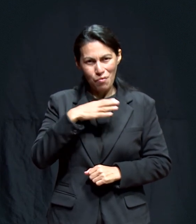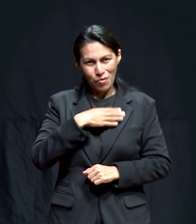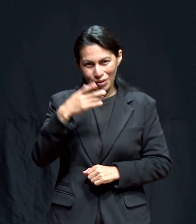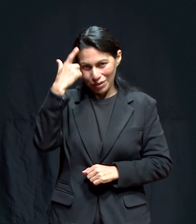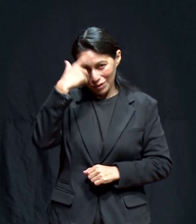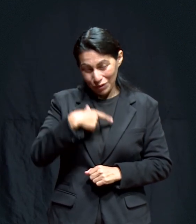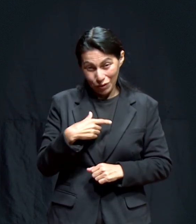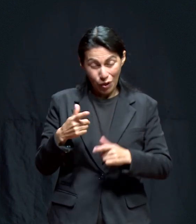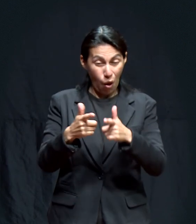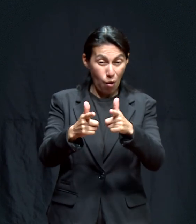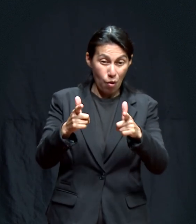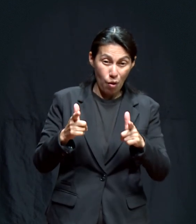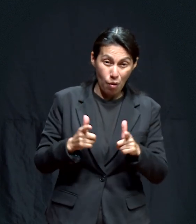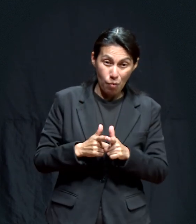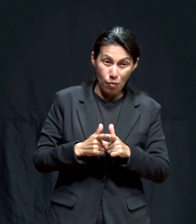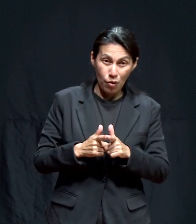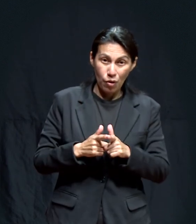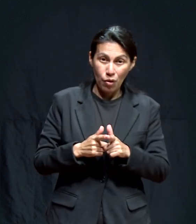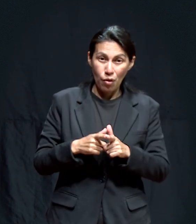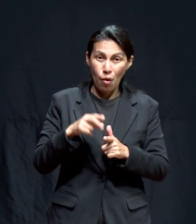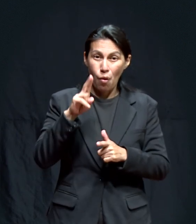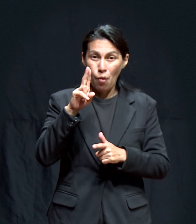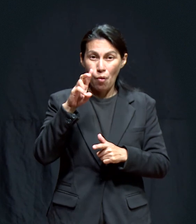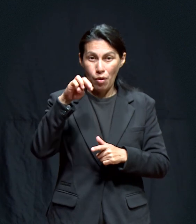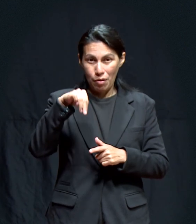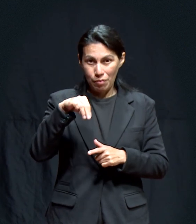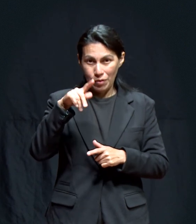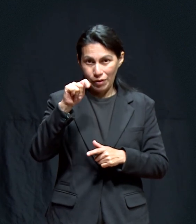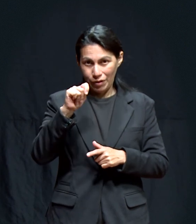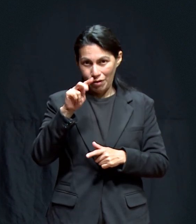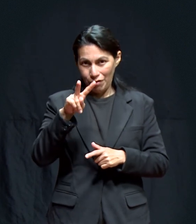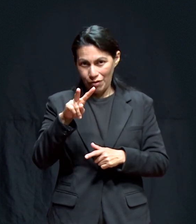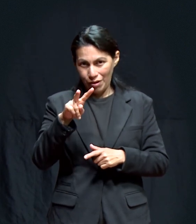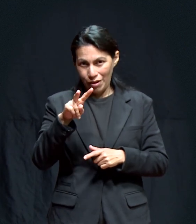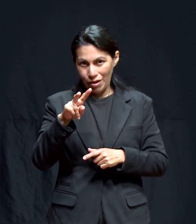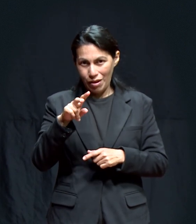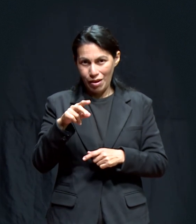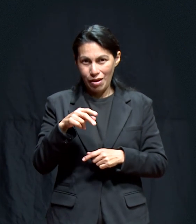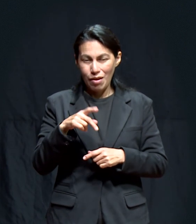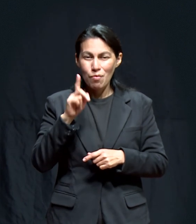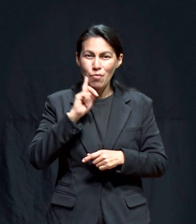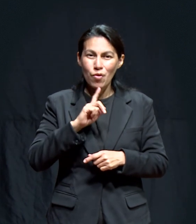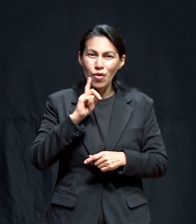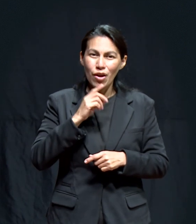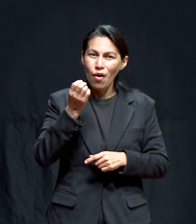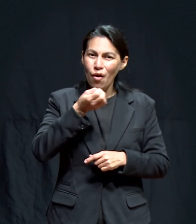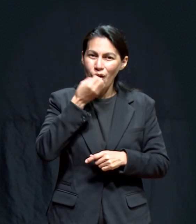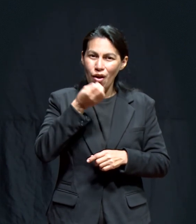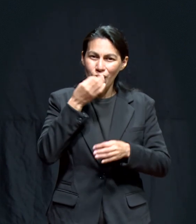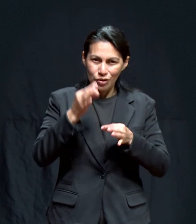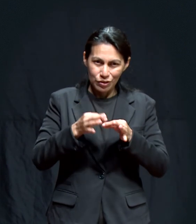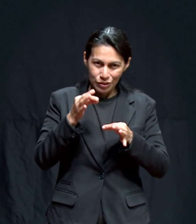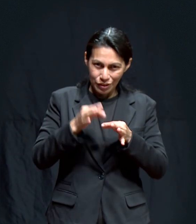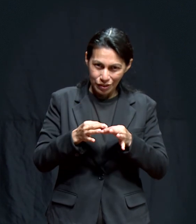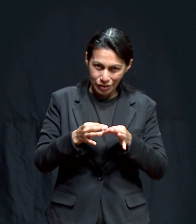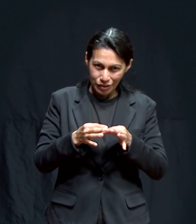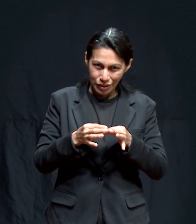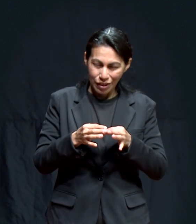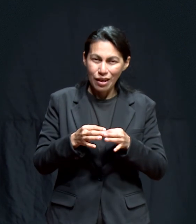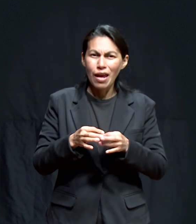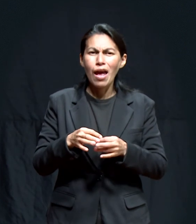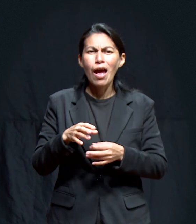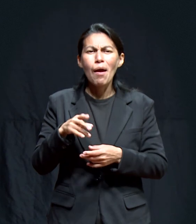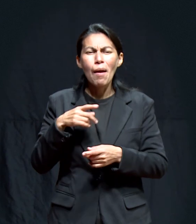Equipo De UMTV Y Guerreras De oración El hermano Fidel Mora Agradece Las oraciones Por su